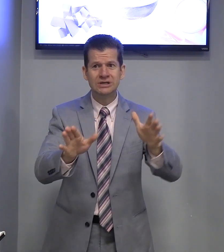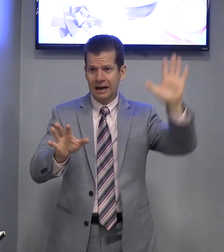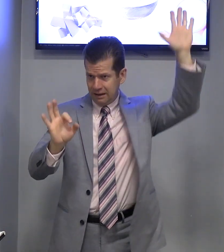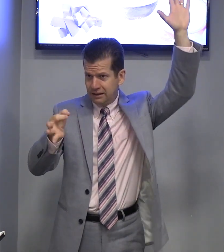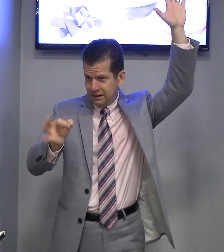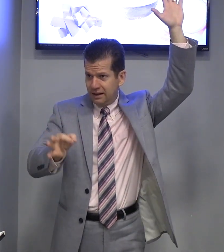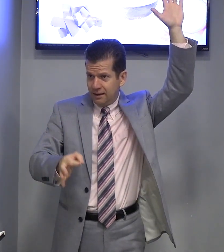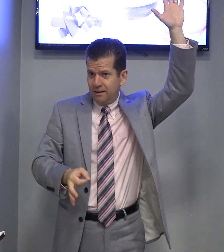já?